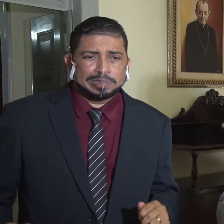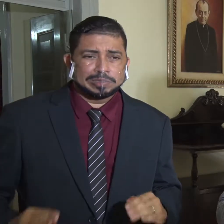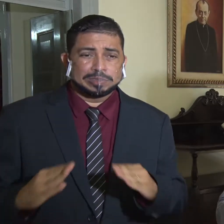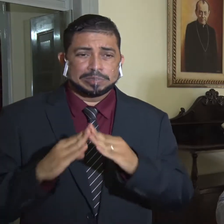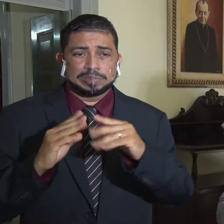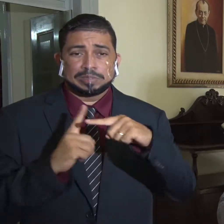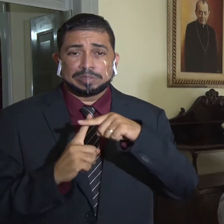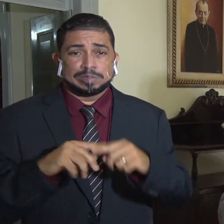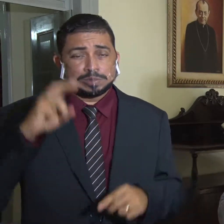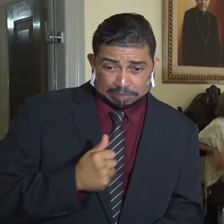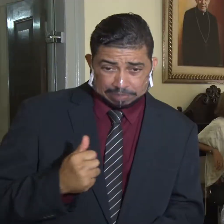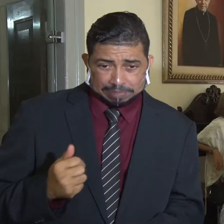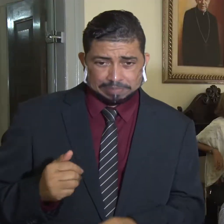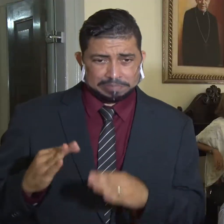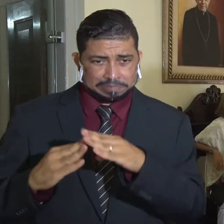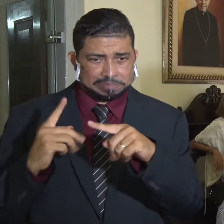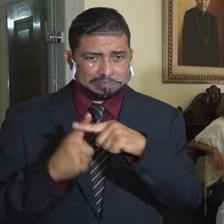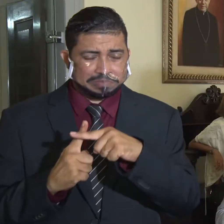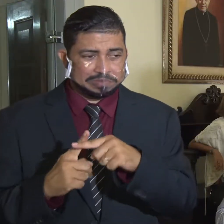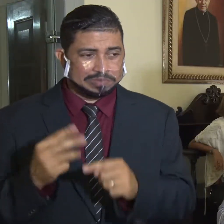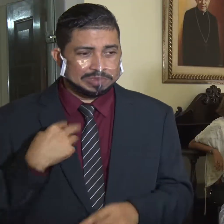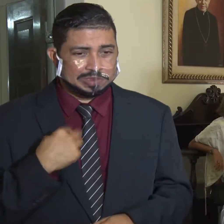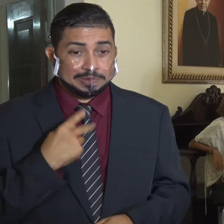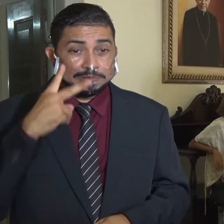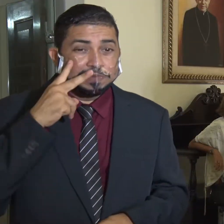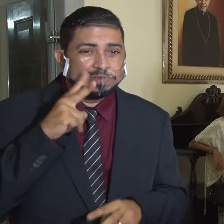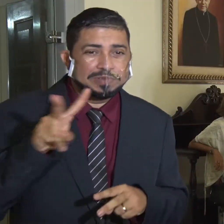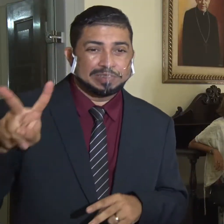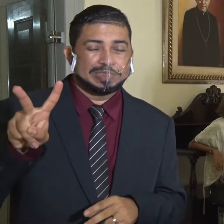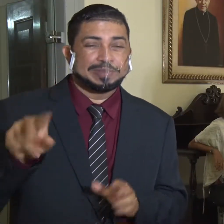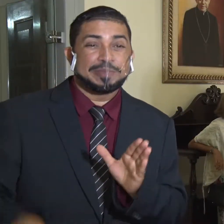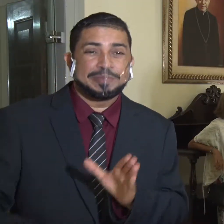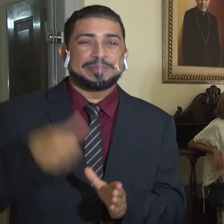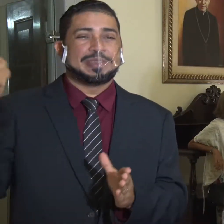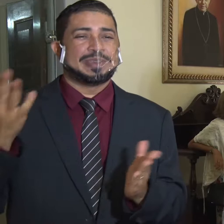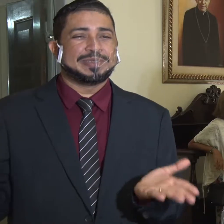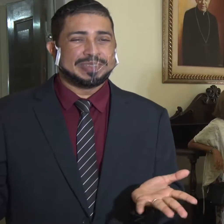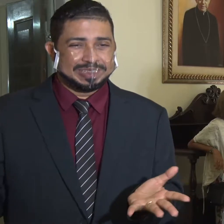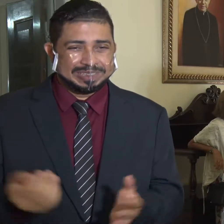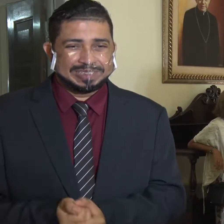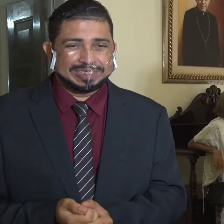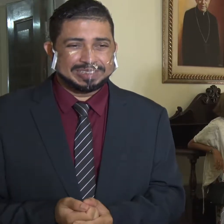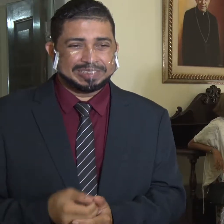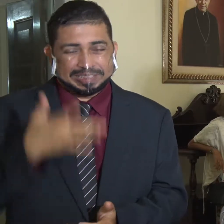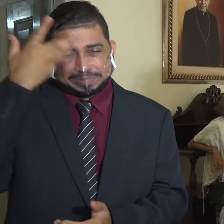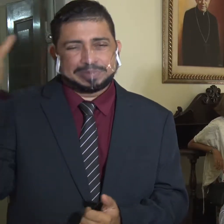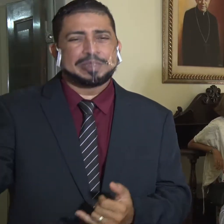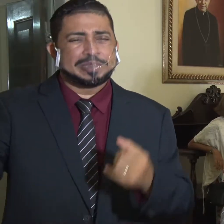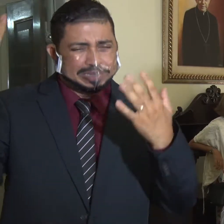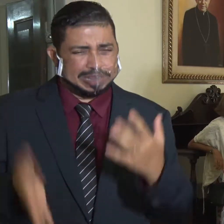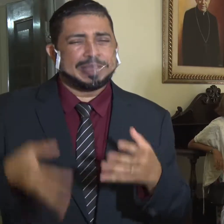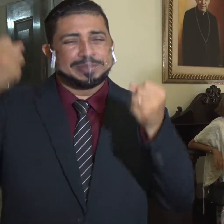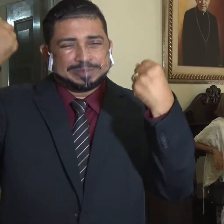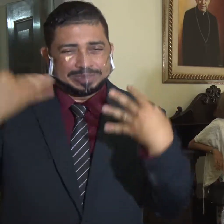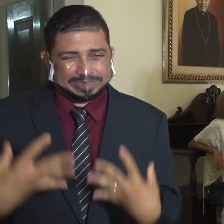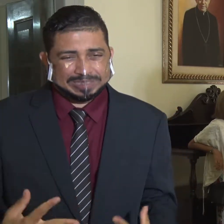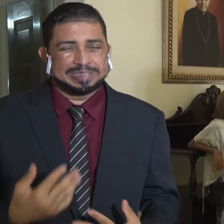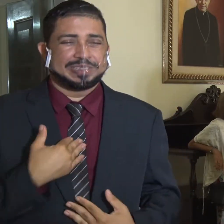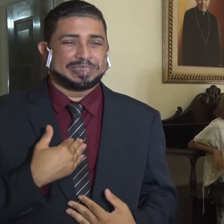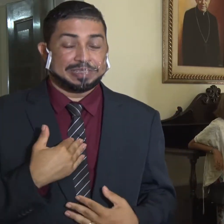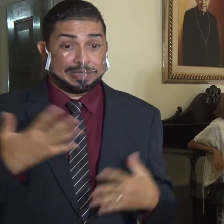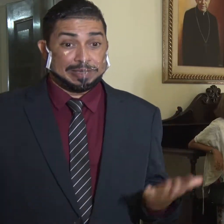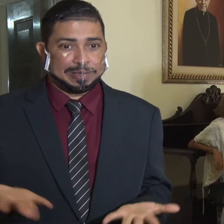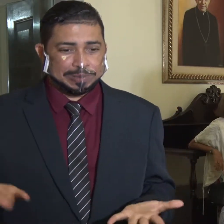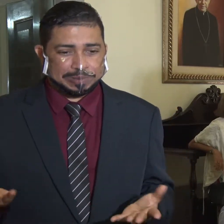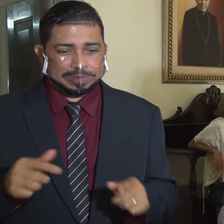culturais do nosso estado. Olha, eu vi a catedral pela primeira vez, embora muita gente já tenha me descrito ela. Agora